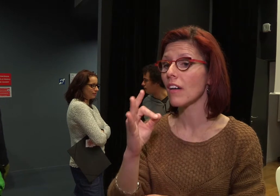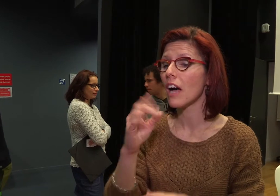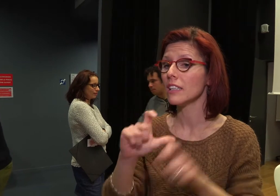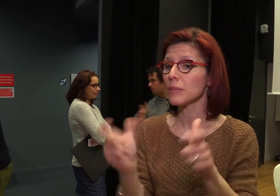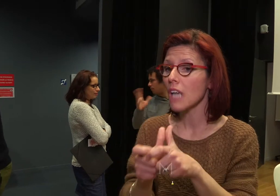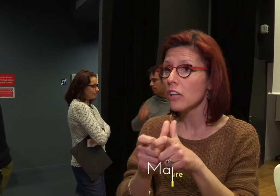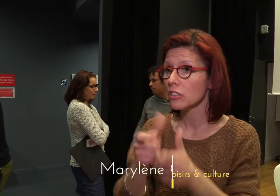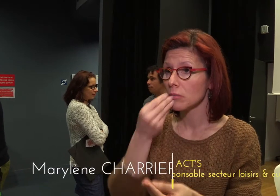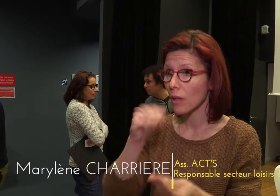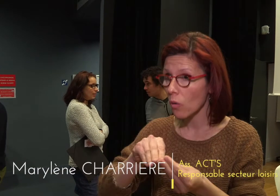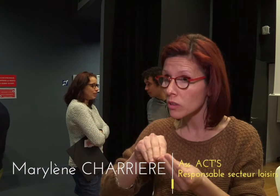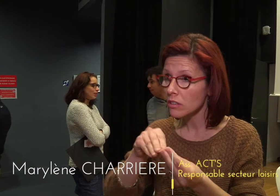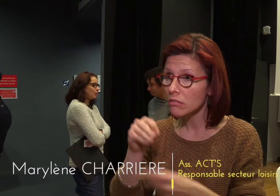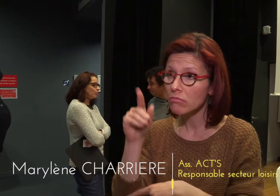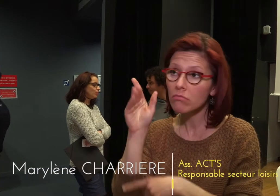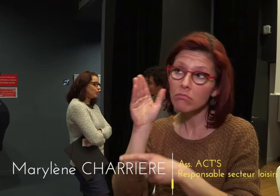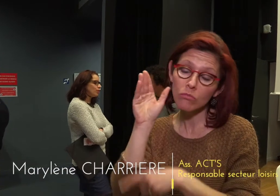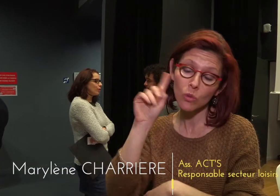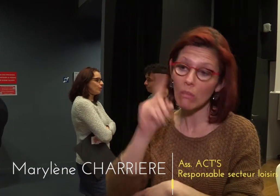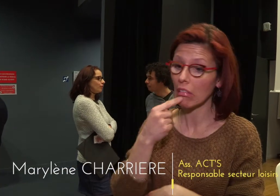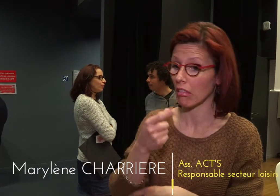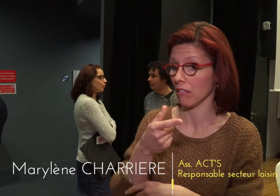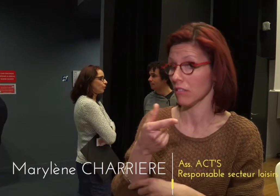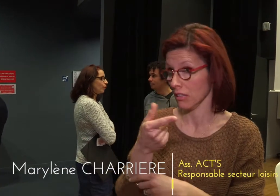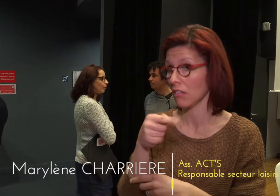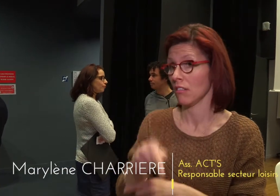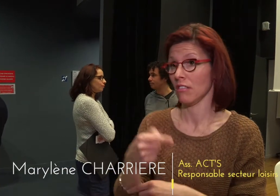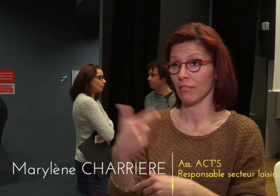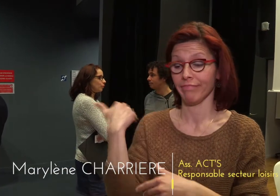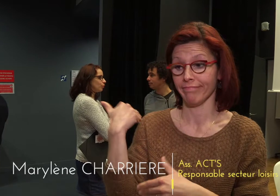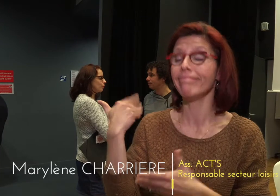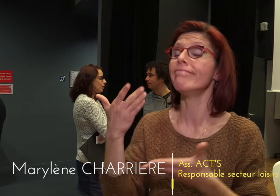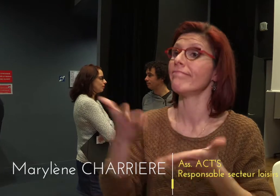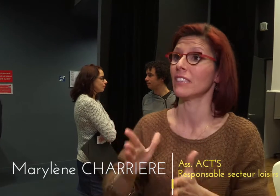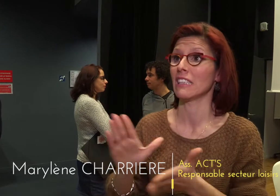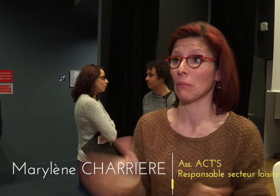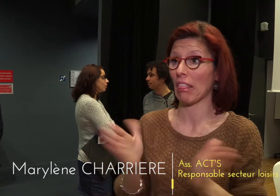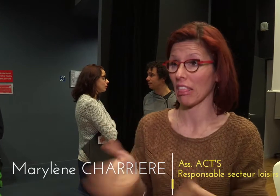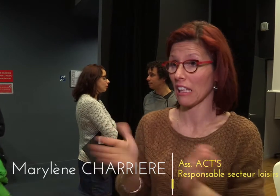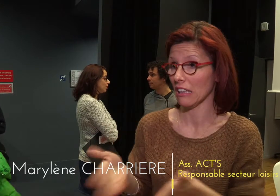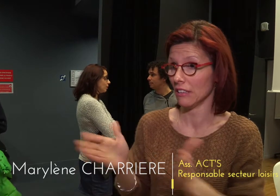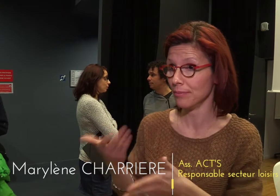il y a le dépistage précoce de la surdité, qui se fait de manière systématique à l'hôpital, juste après les naissances.